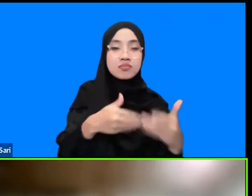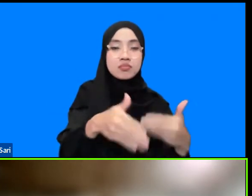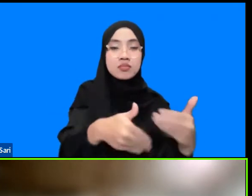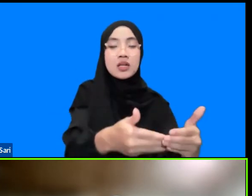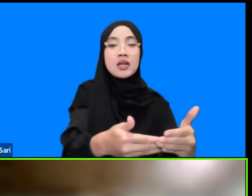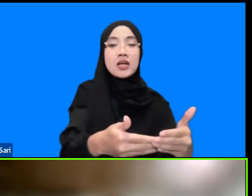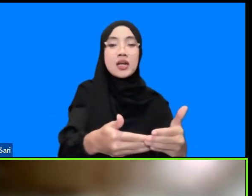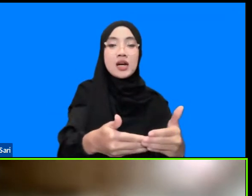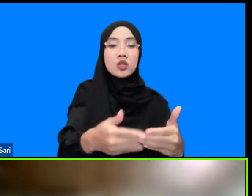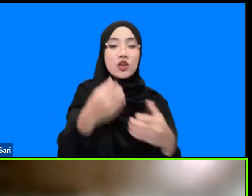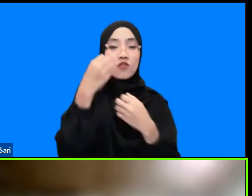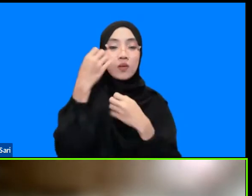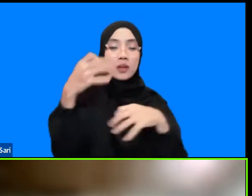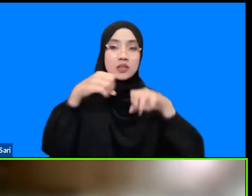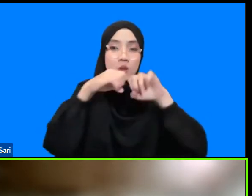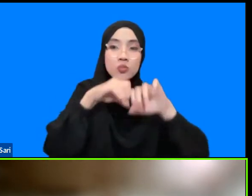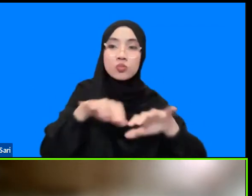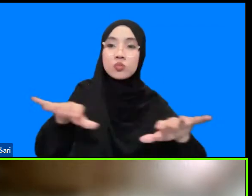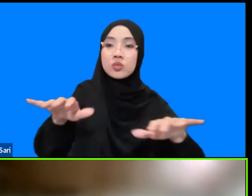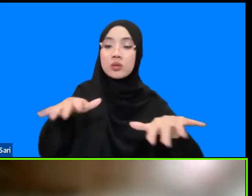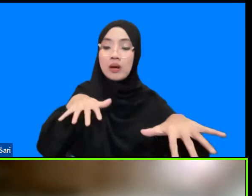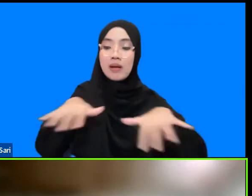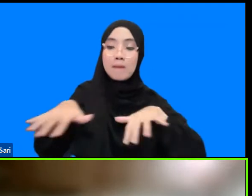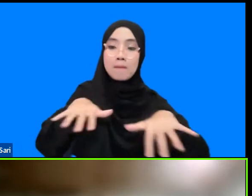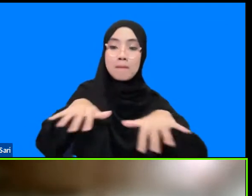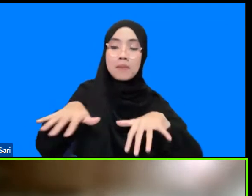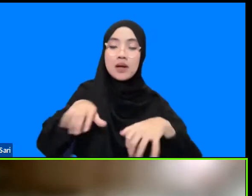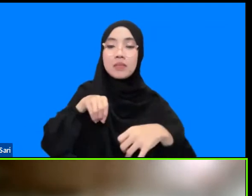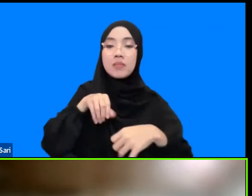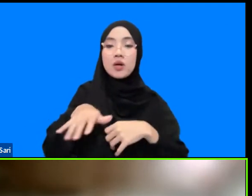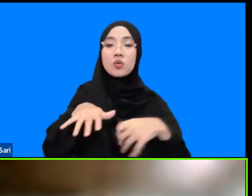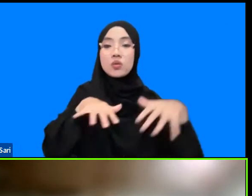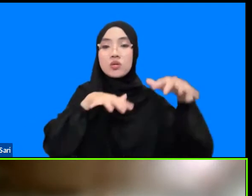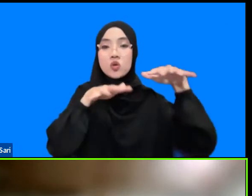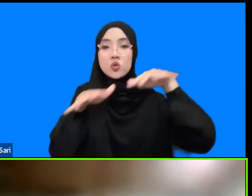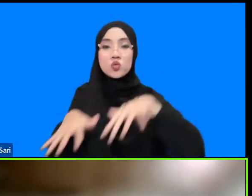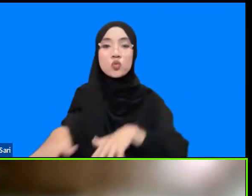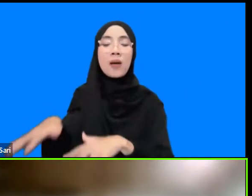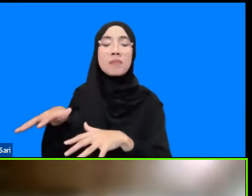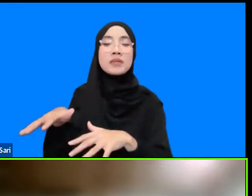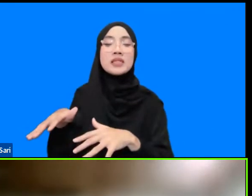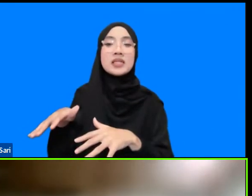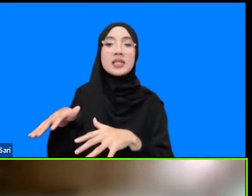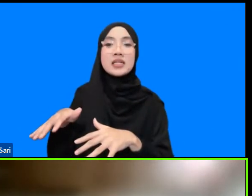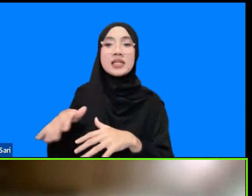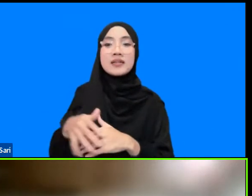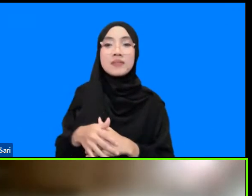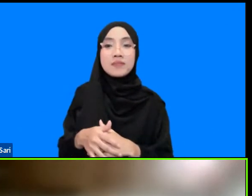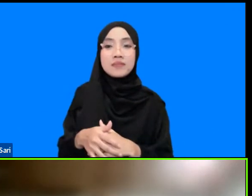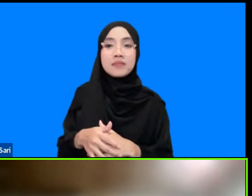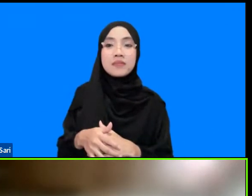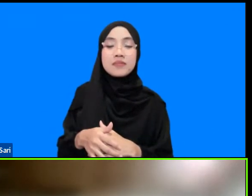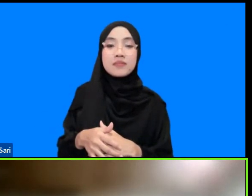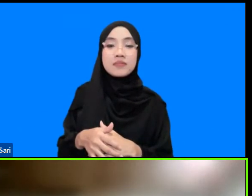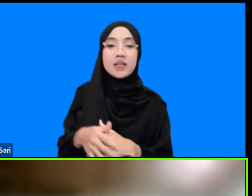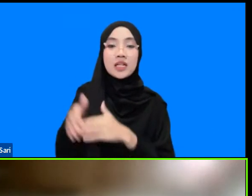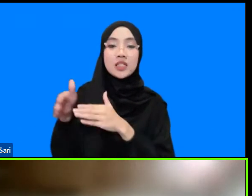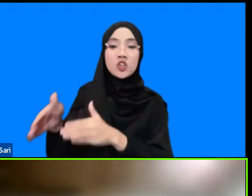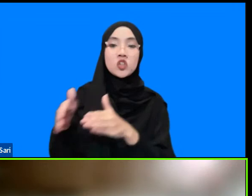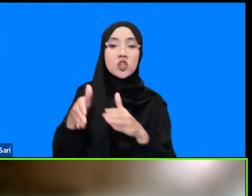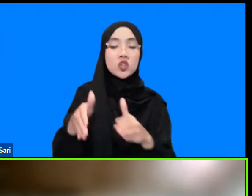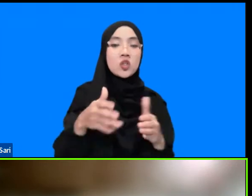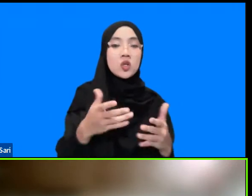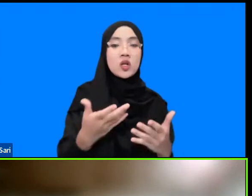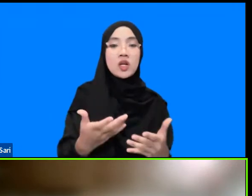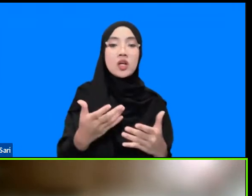diseminasi informasi gempa bumi yang memicu tsunami itu dan lintas sektoral maupun